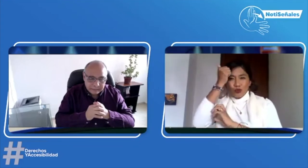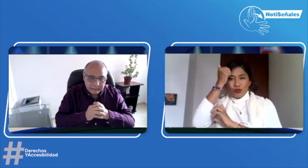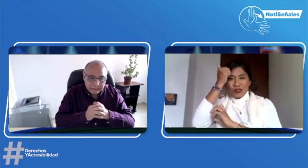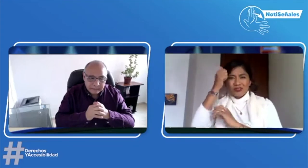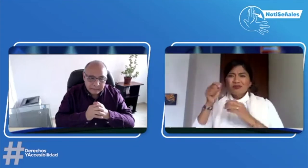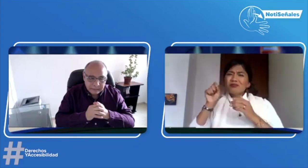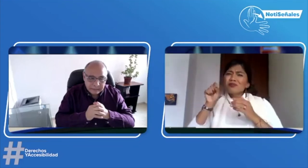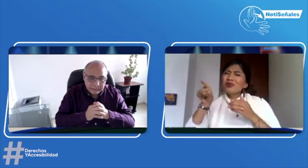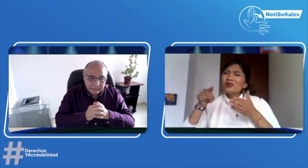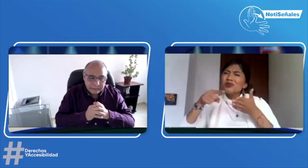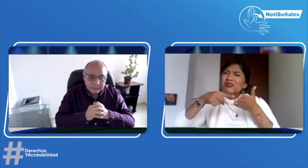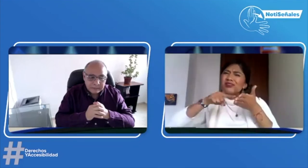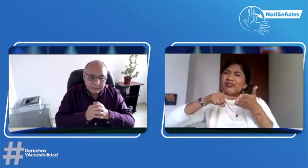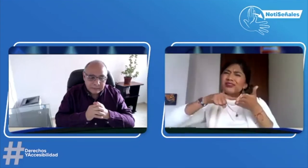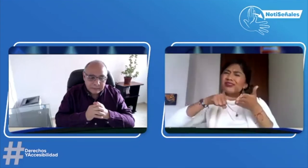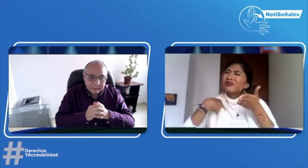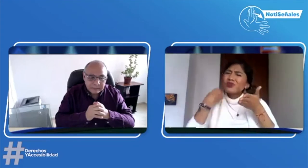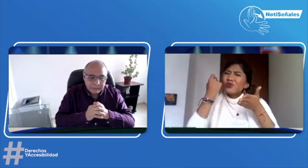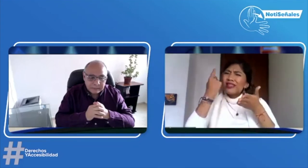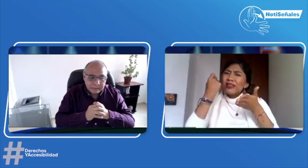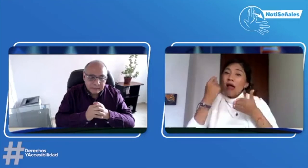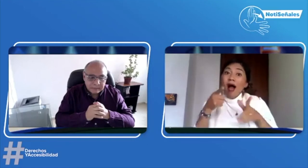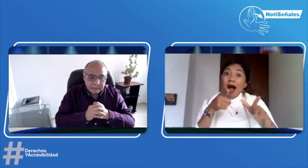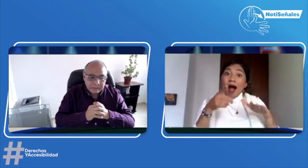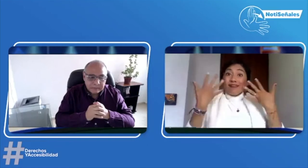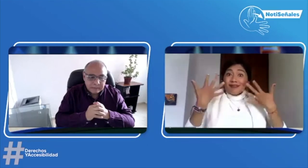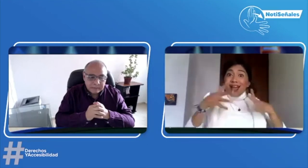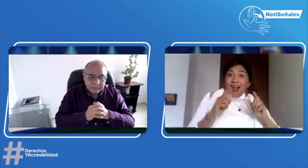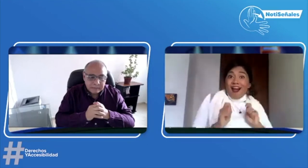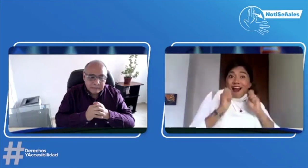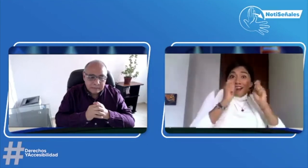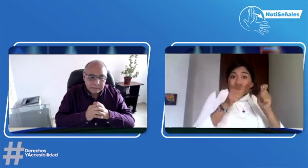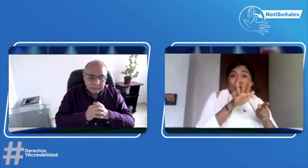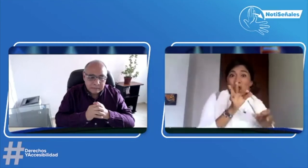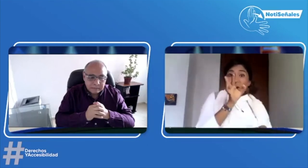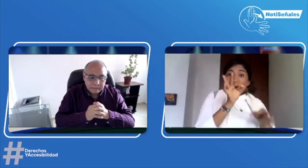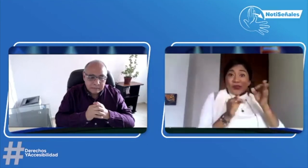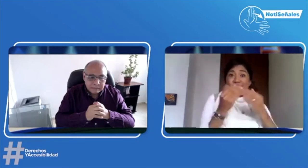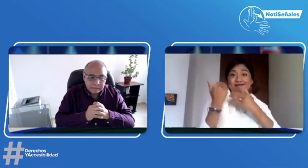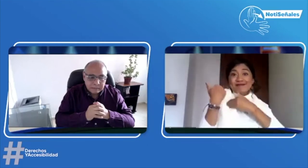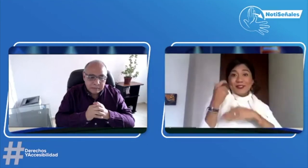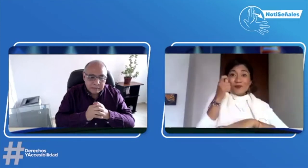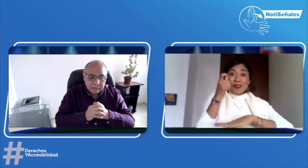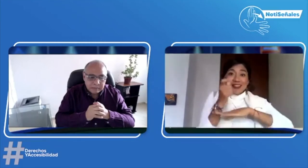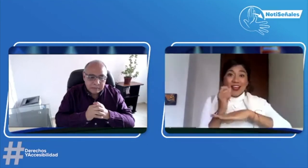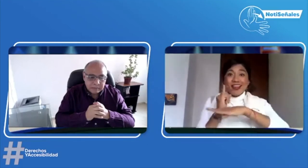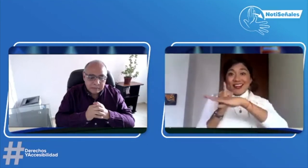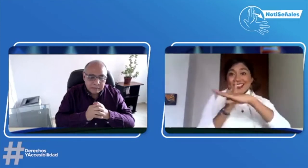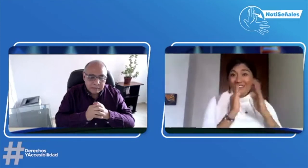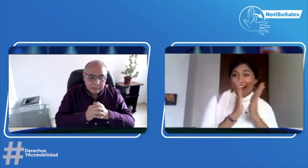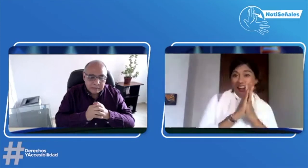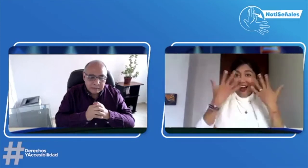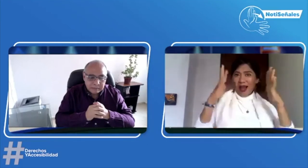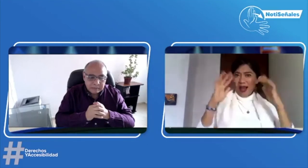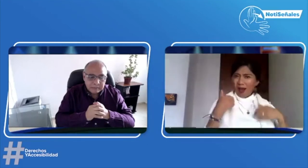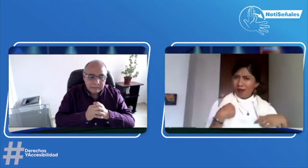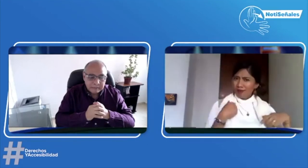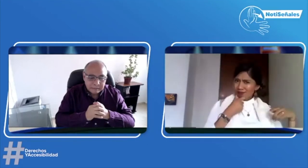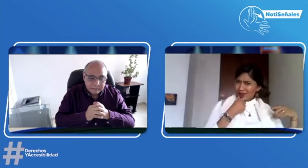Entonces, estuve allí con un maestro, le pregunté qué era lo que decía el correo y me dijeron, yo se fue asignada como jurado